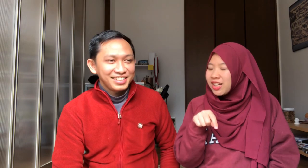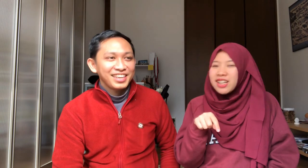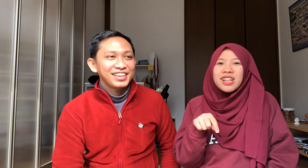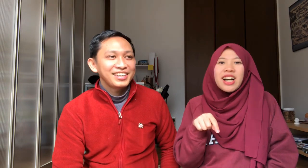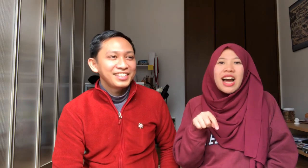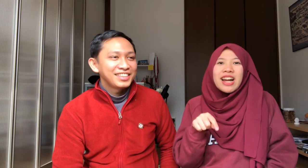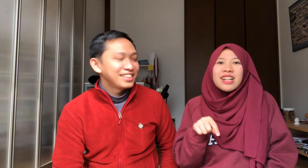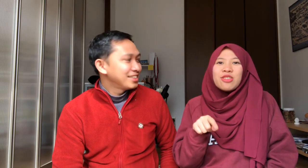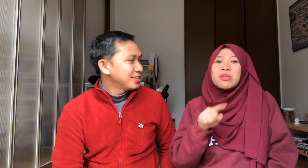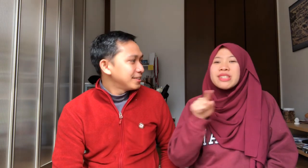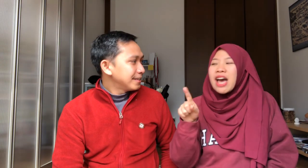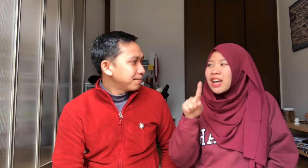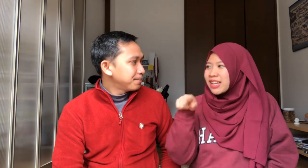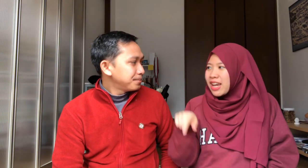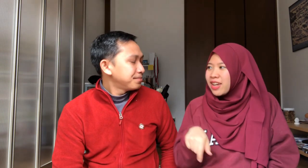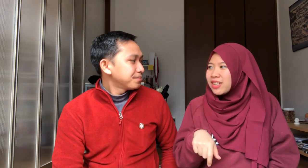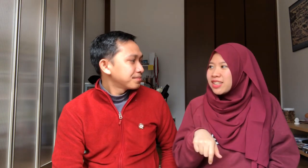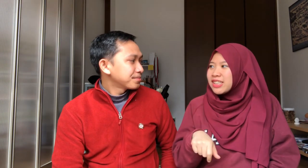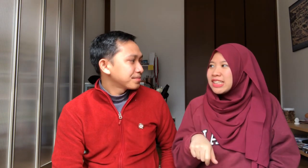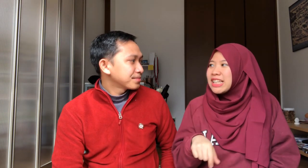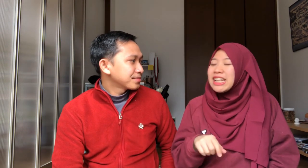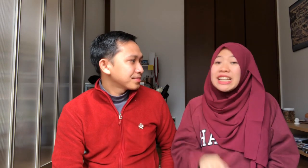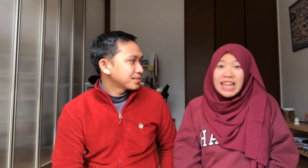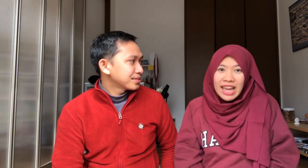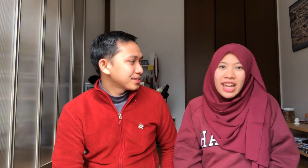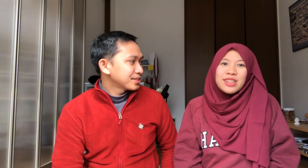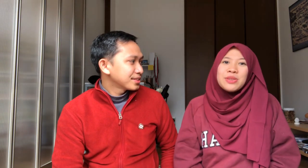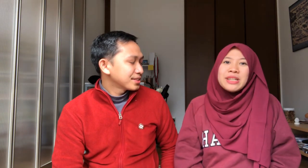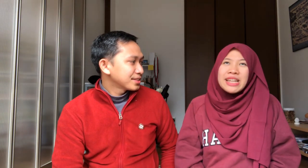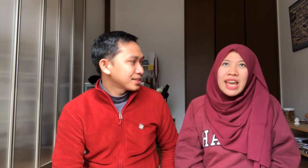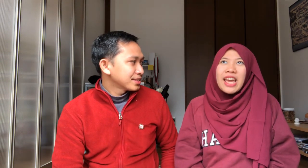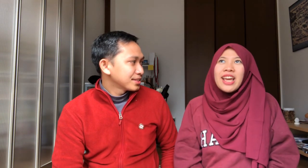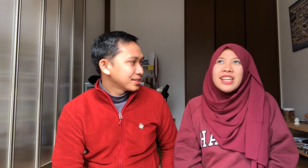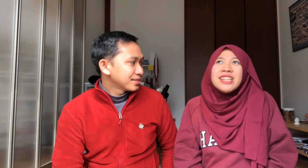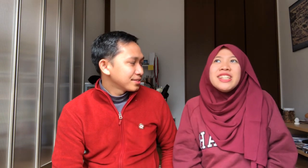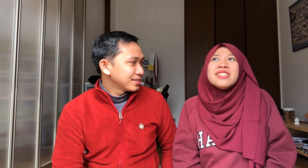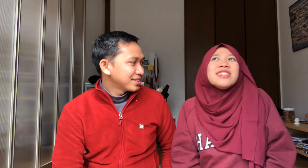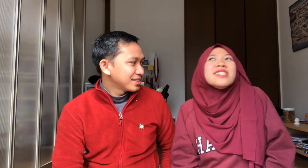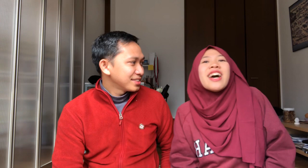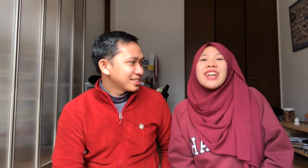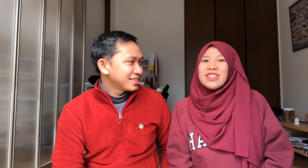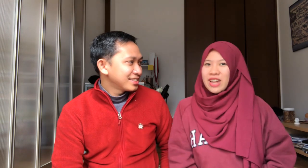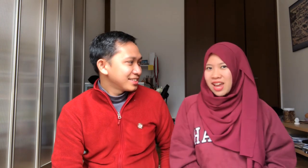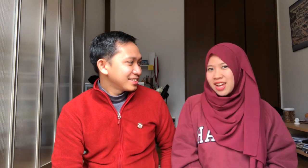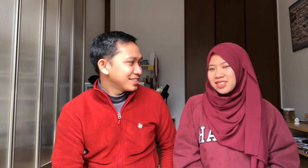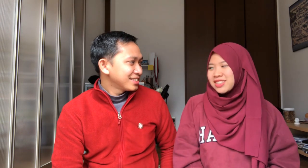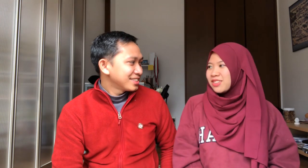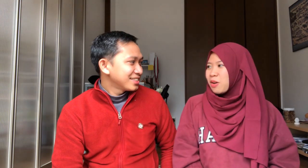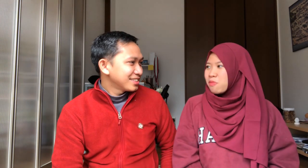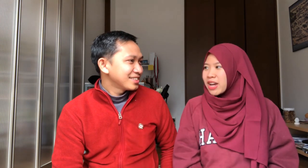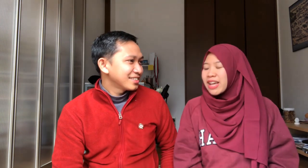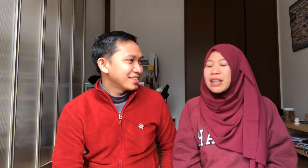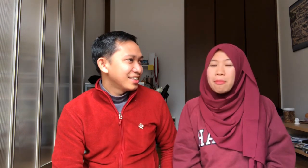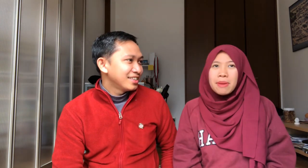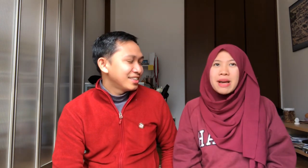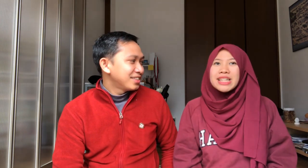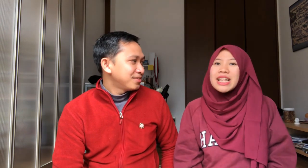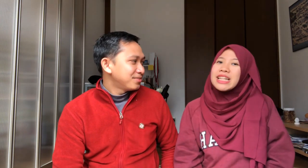Terus, gede Jadi, D, D, I, sa gitu kayak ngomongnya Tapi, bacanya